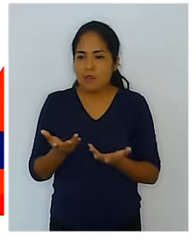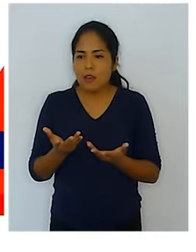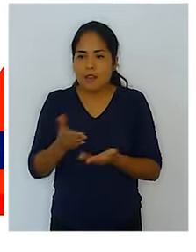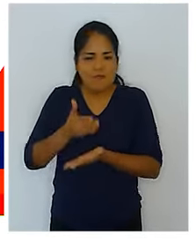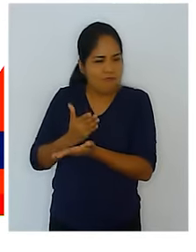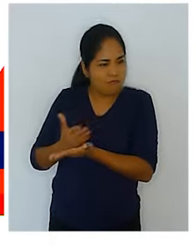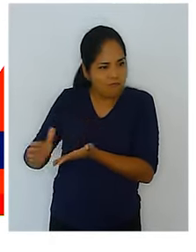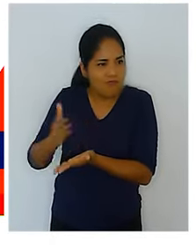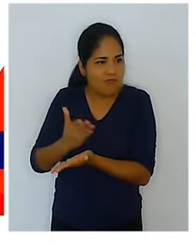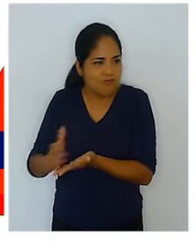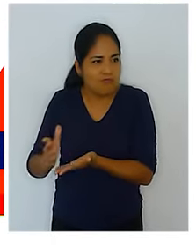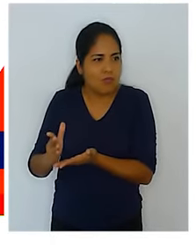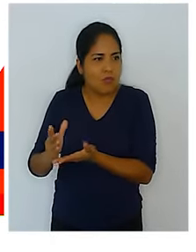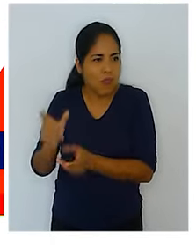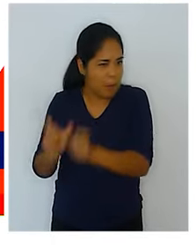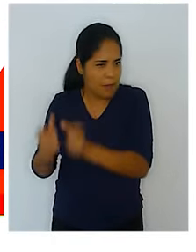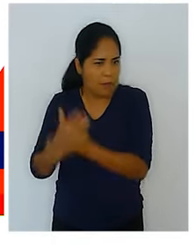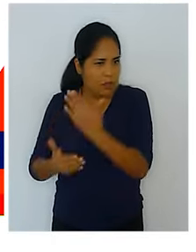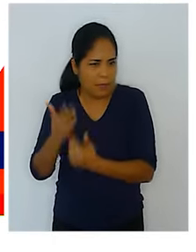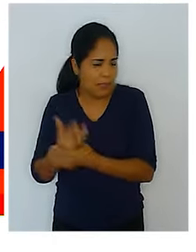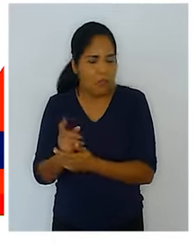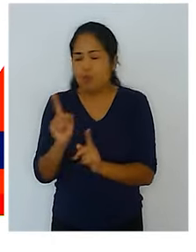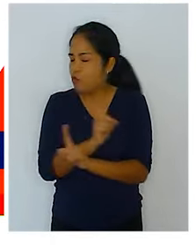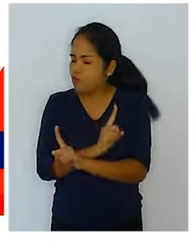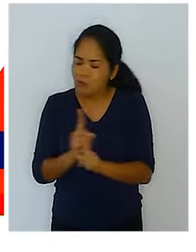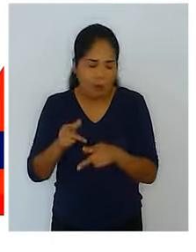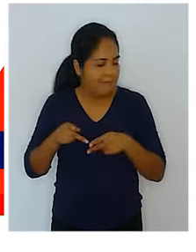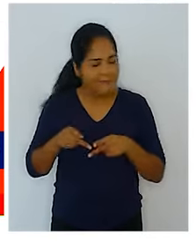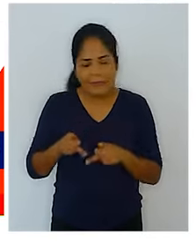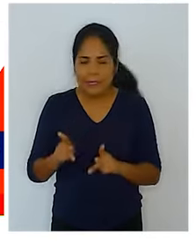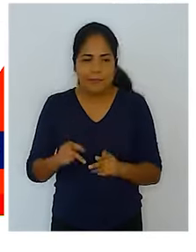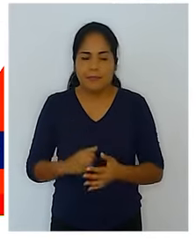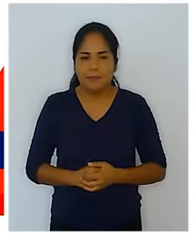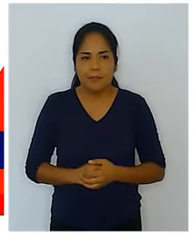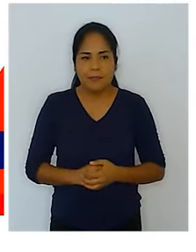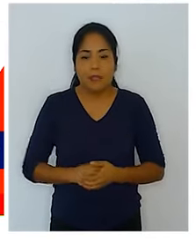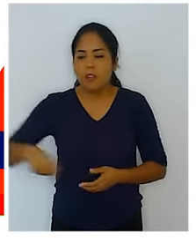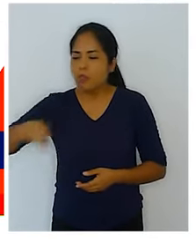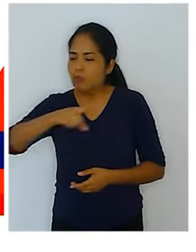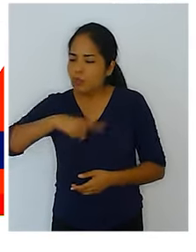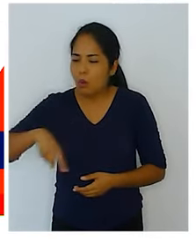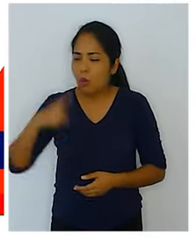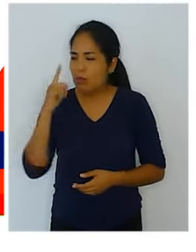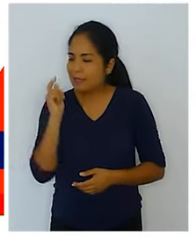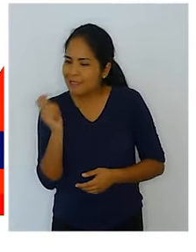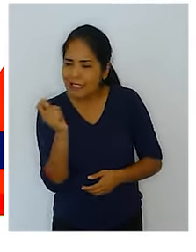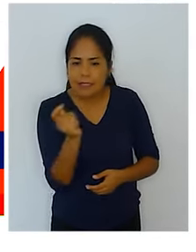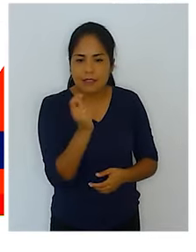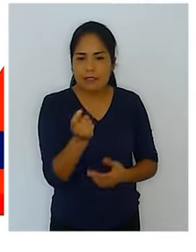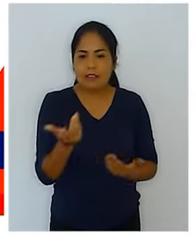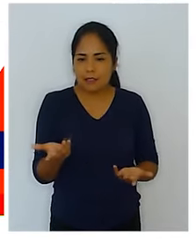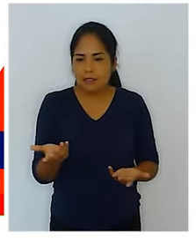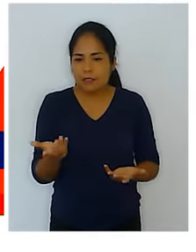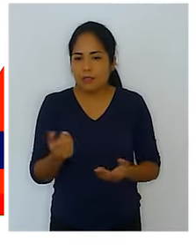de discriminación, algún tipo de discriminación por motivo de discapacidad. Creo que todos nosotros hemos sido testigos